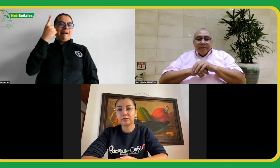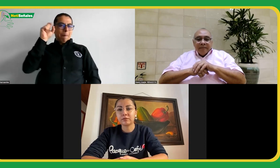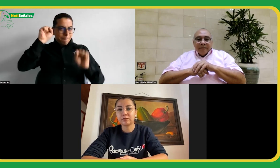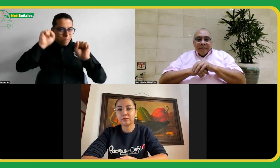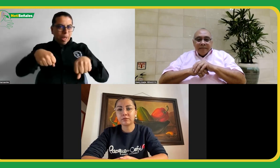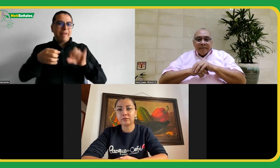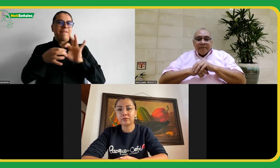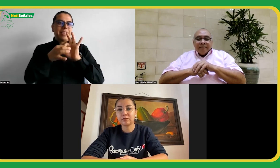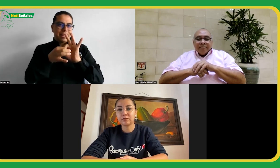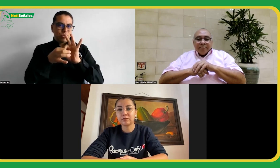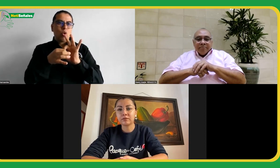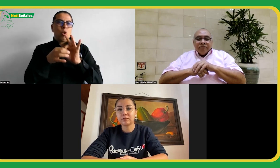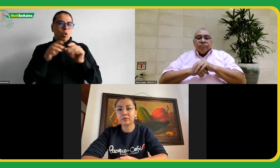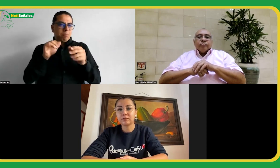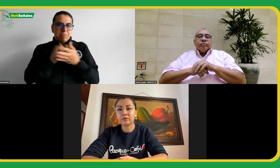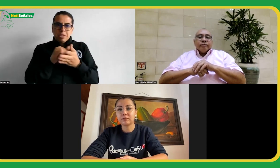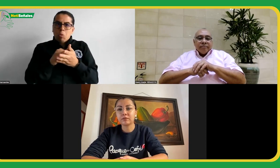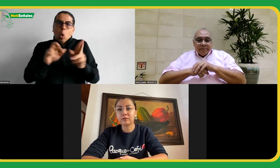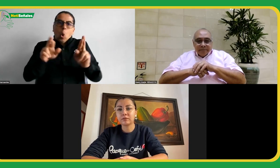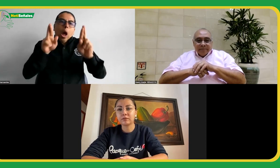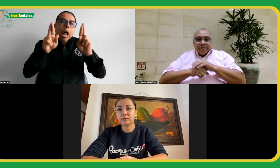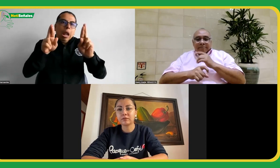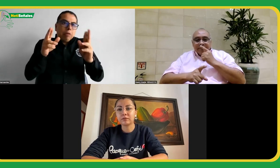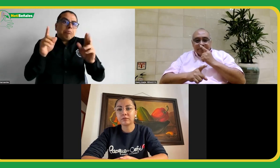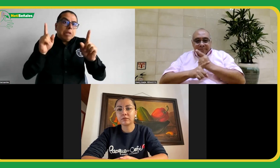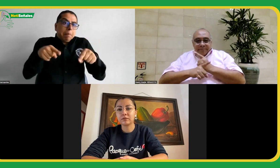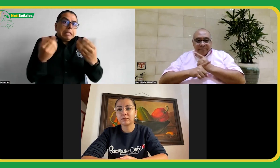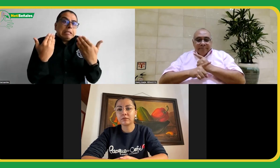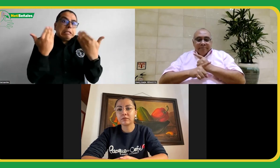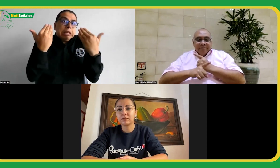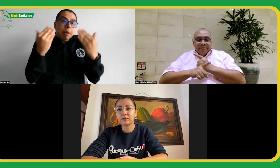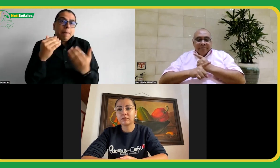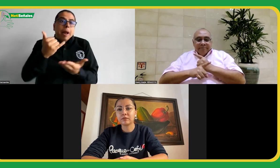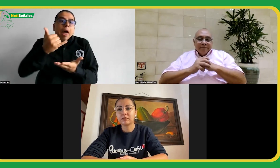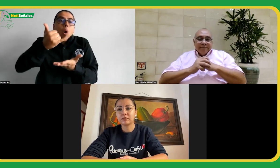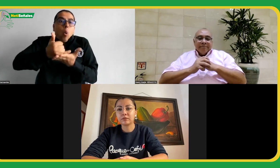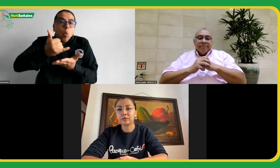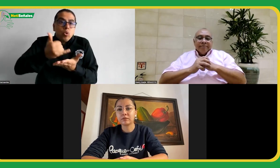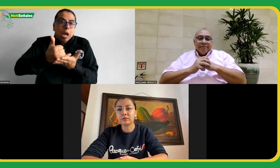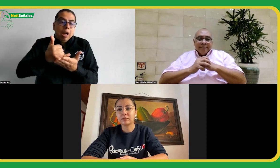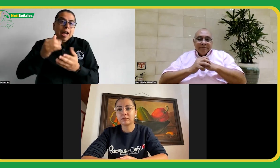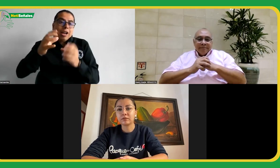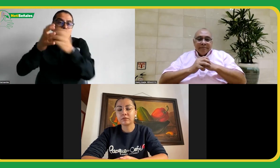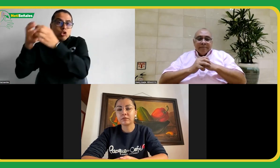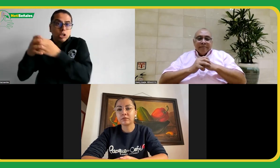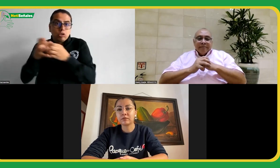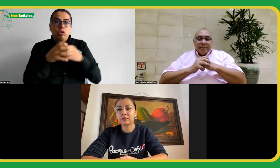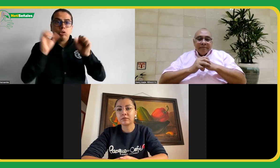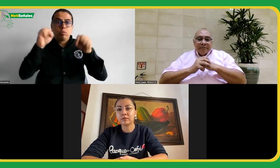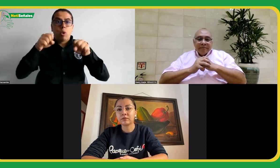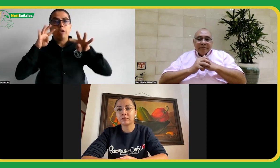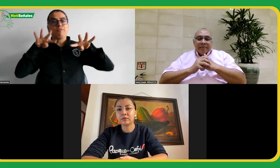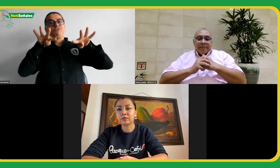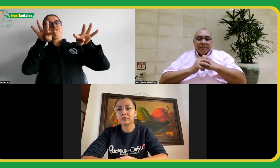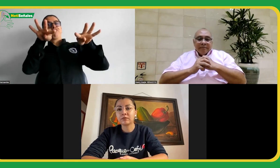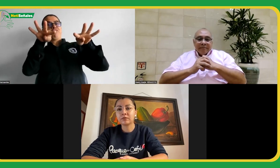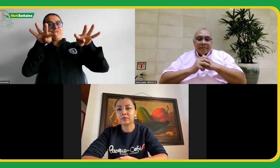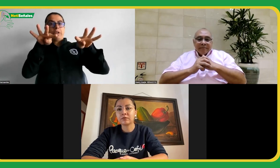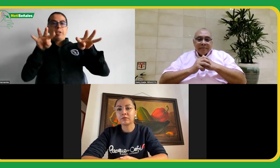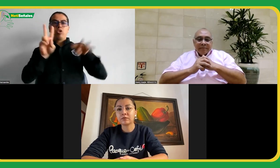Joaquín estaría como representante de la administración y Cinda como representante del Consejo Directivo, dado que, por suerte, para nosotros era posible cumplir con